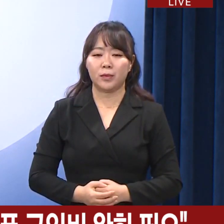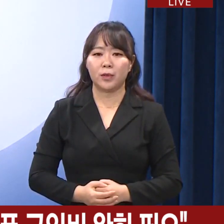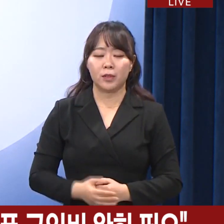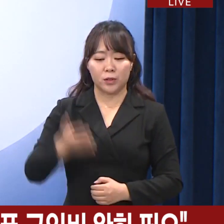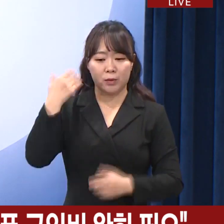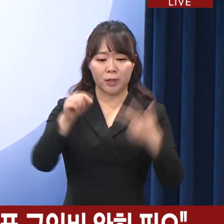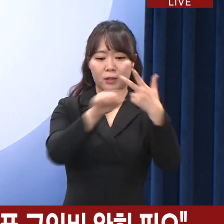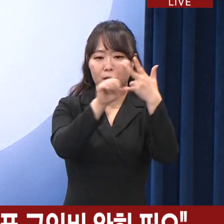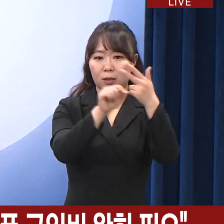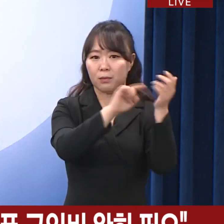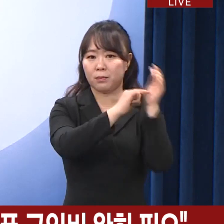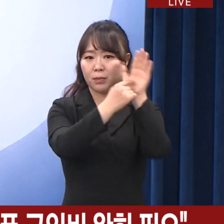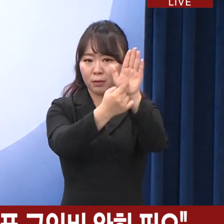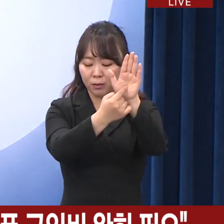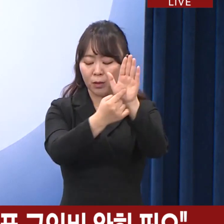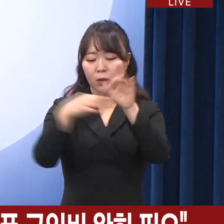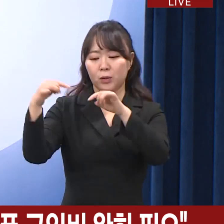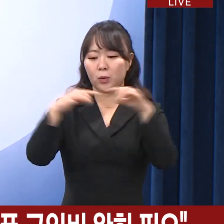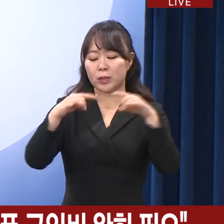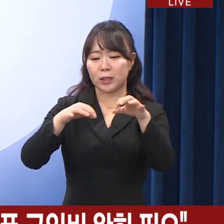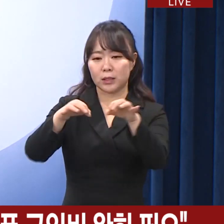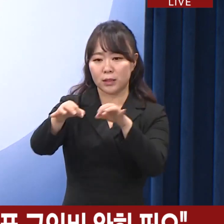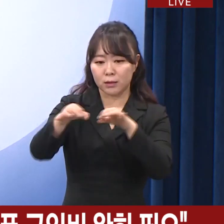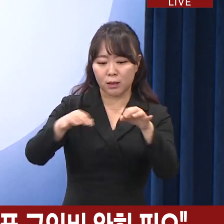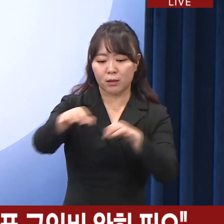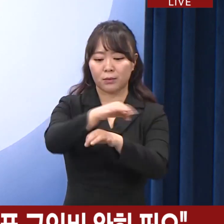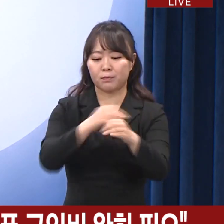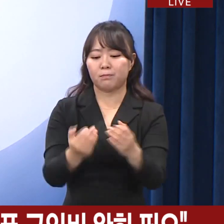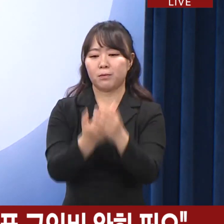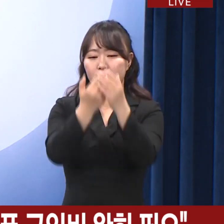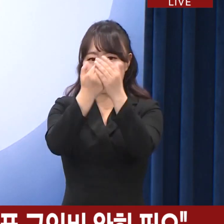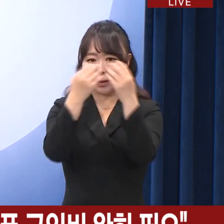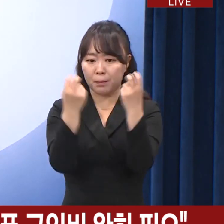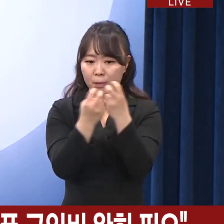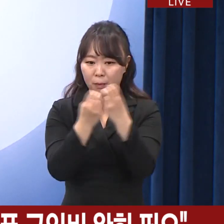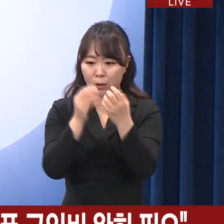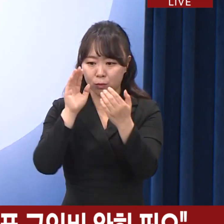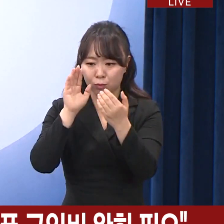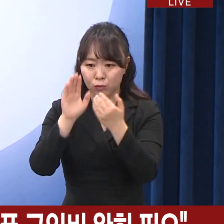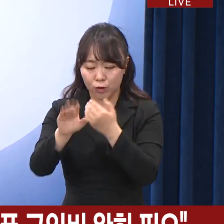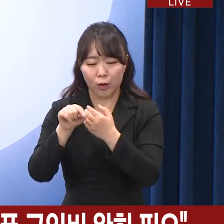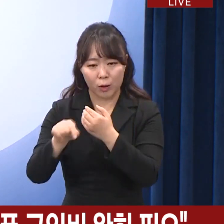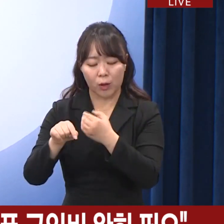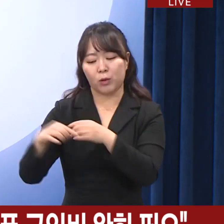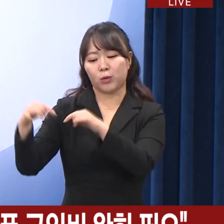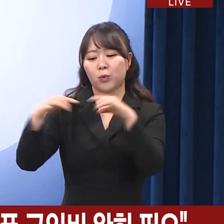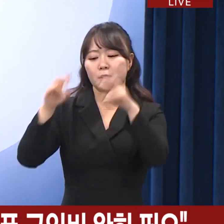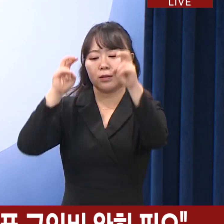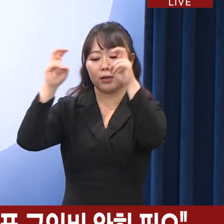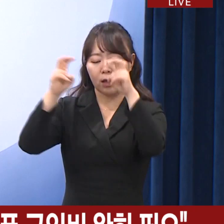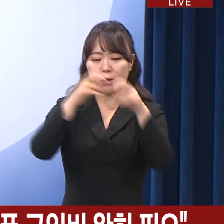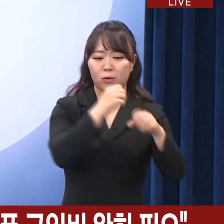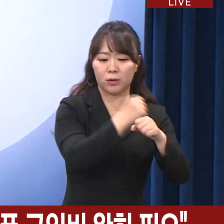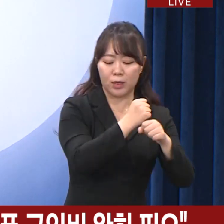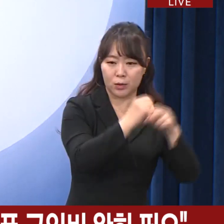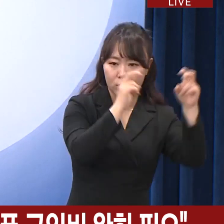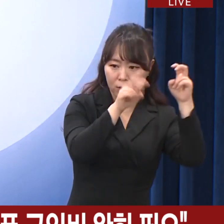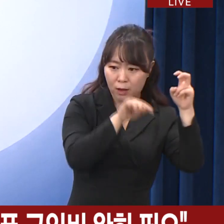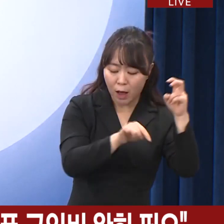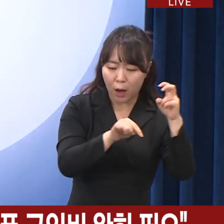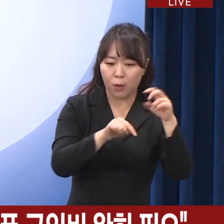지난 7월 발표한 통신시장 경쟁촉진방안 후속 조치로 통신사 제조사와